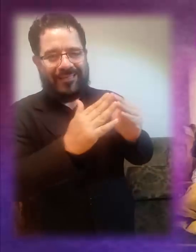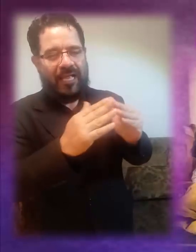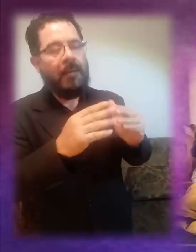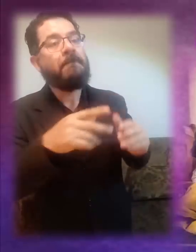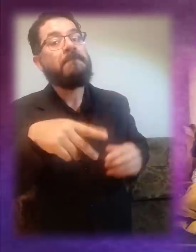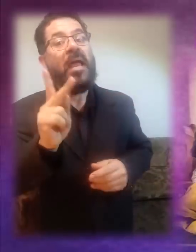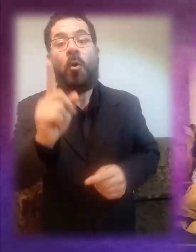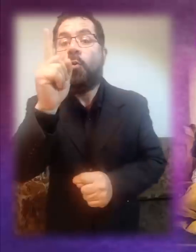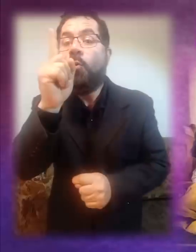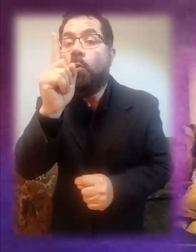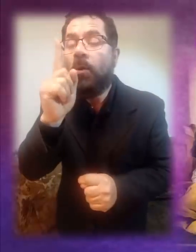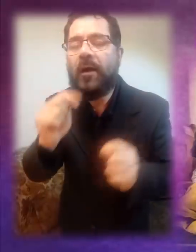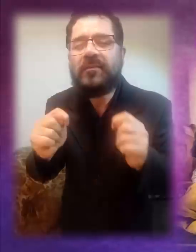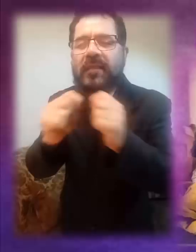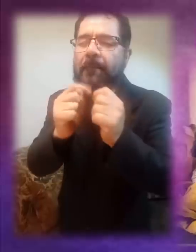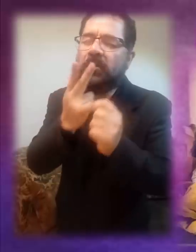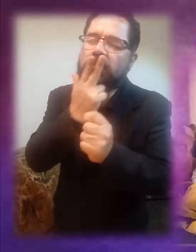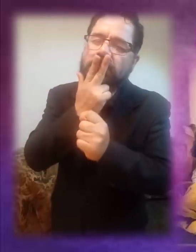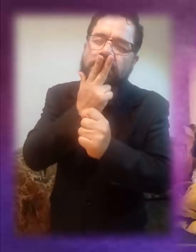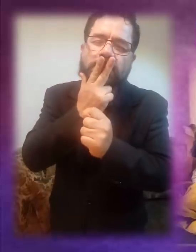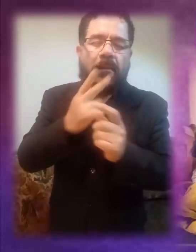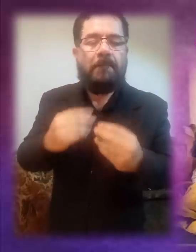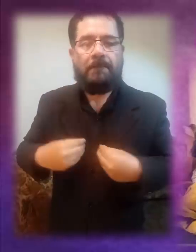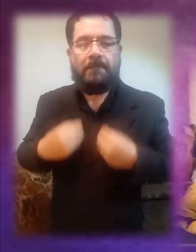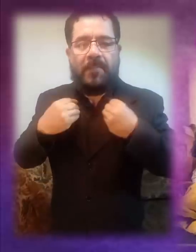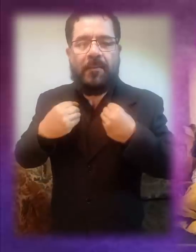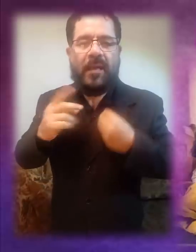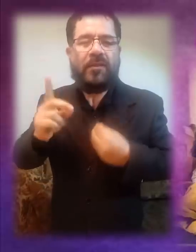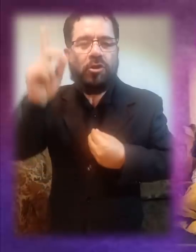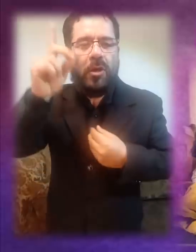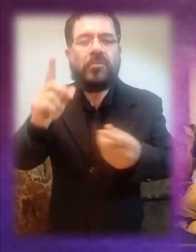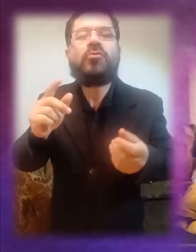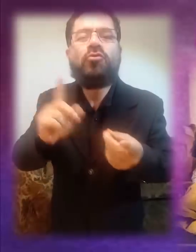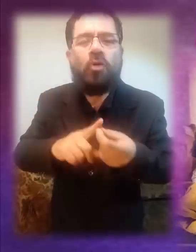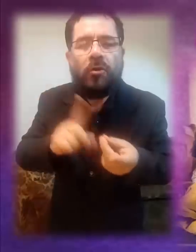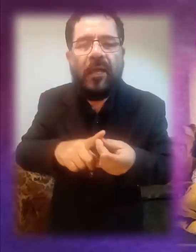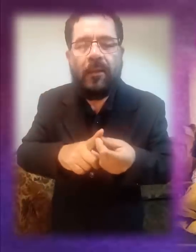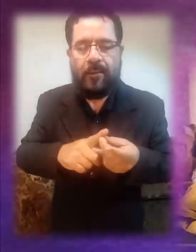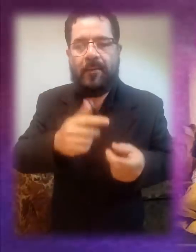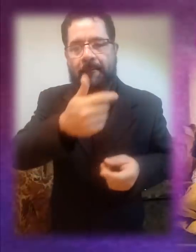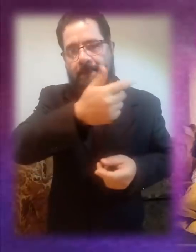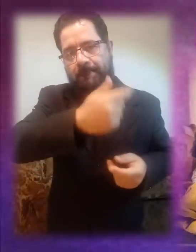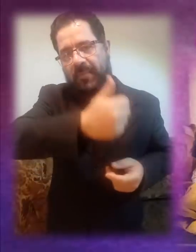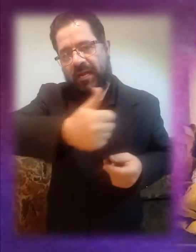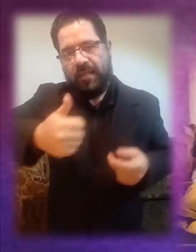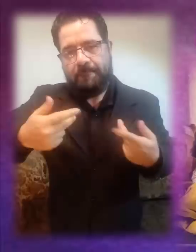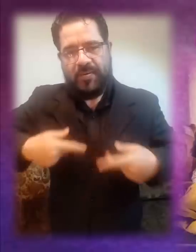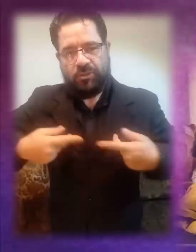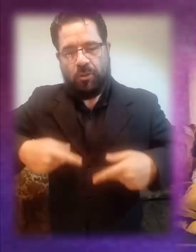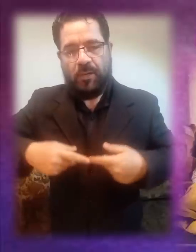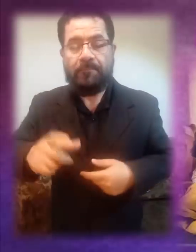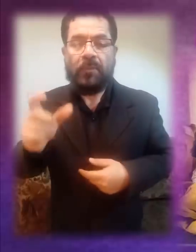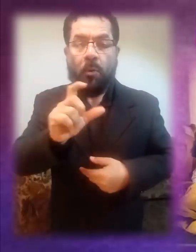pero se profana sobre todo el sagrado templo y recinto de Dios, que es cada persona.